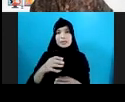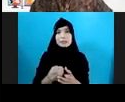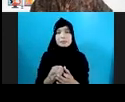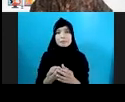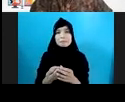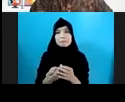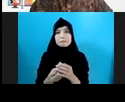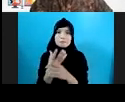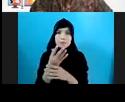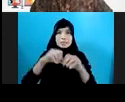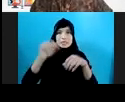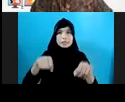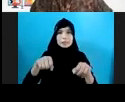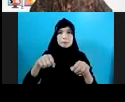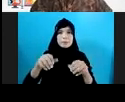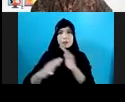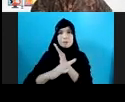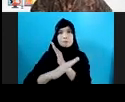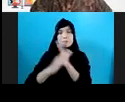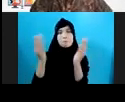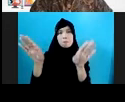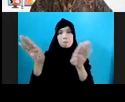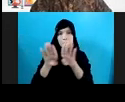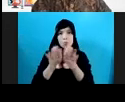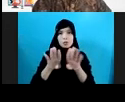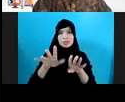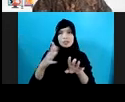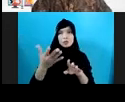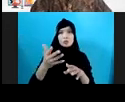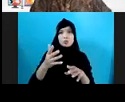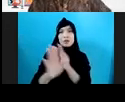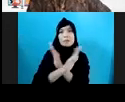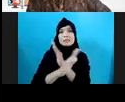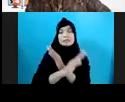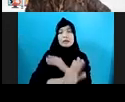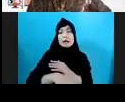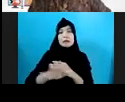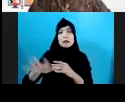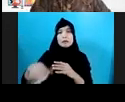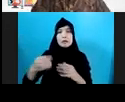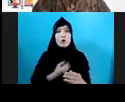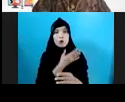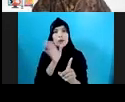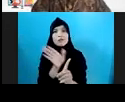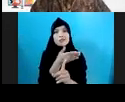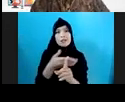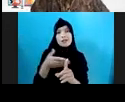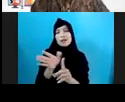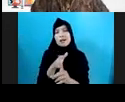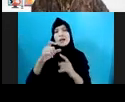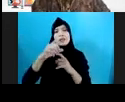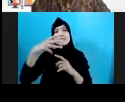mencegah agar anak-anak tidak mengembangkan atau tidak menjadi korban. Grooming, secting, sectorsion, live streaming, dan lain-lain.